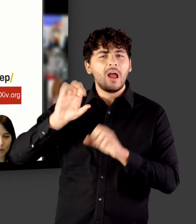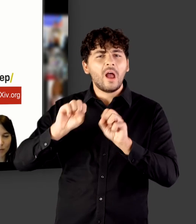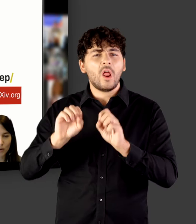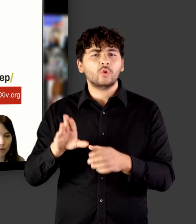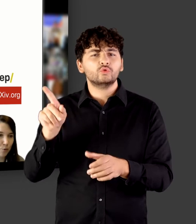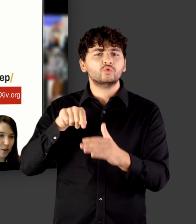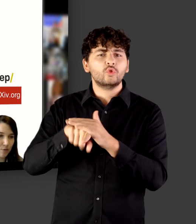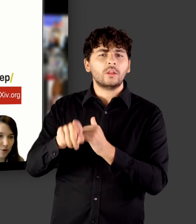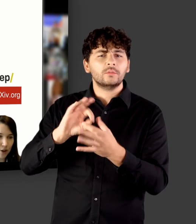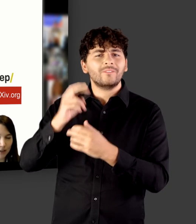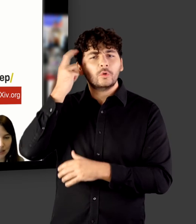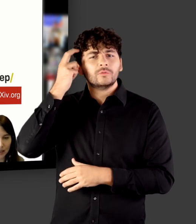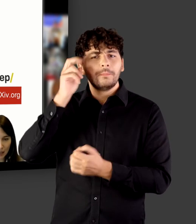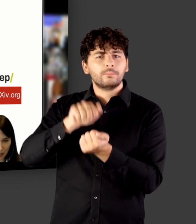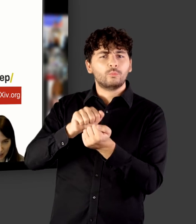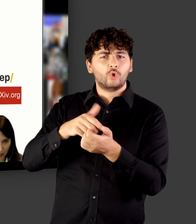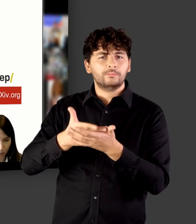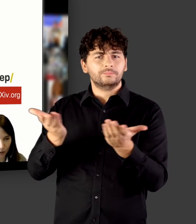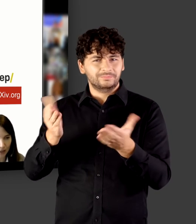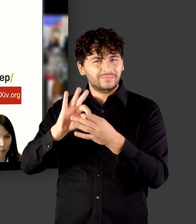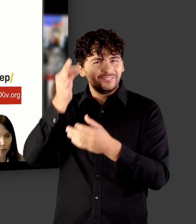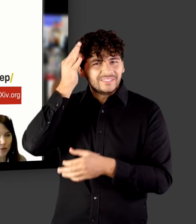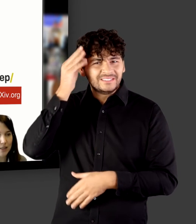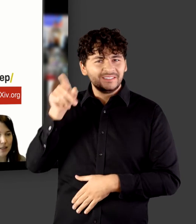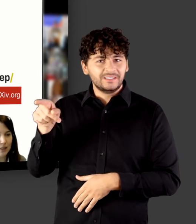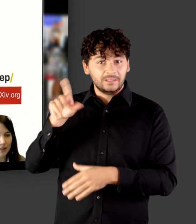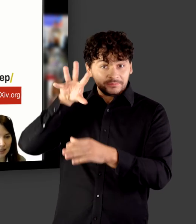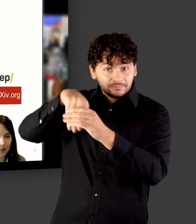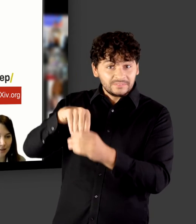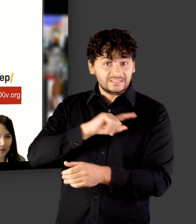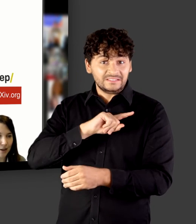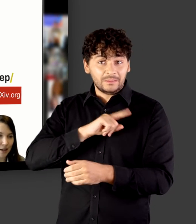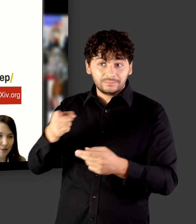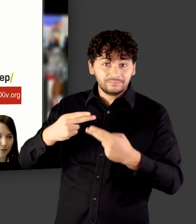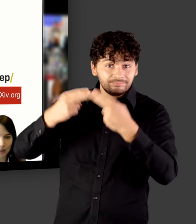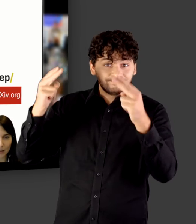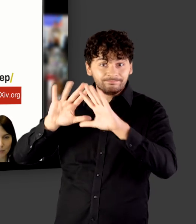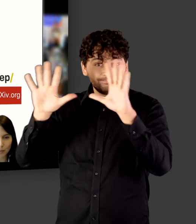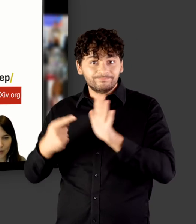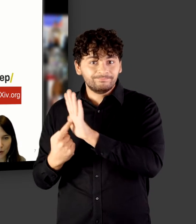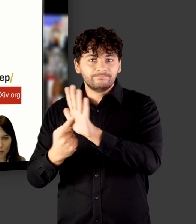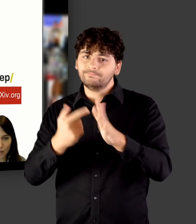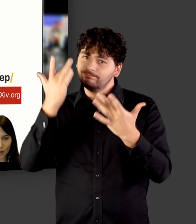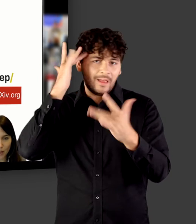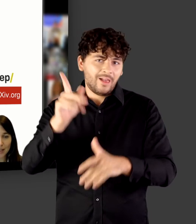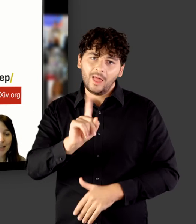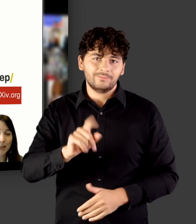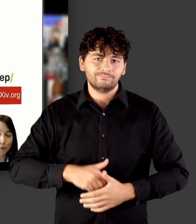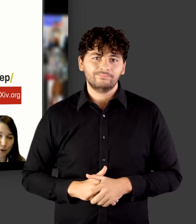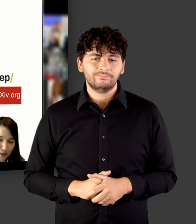über den offenen Zugang zu wissenschaftlichen Publikationen zu Wissen nicht anerkannt. Wie gesagt, ja, das heißt also, als